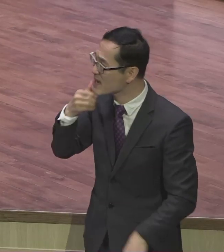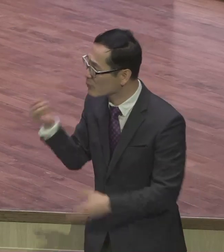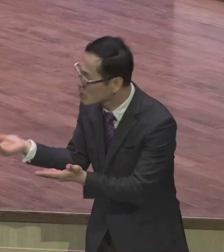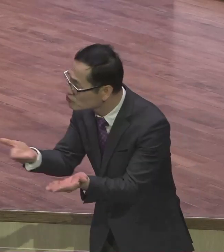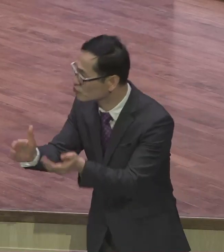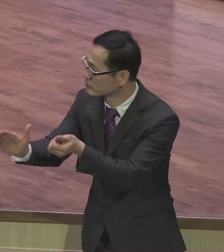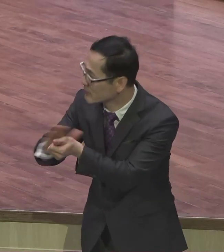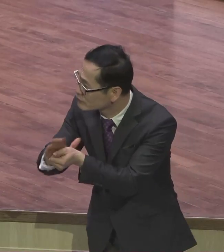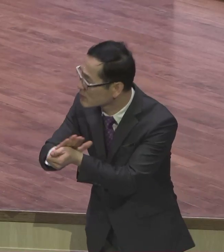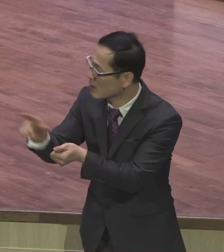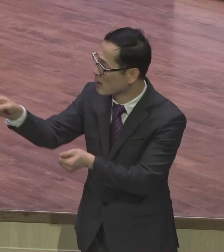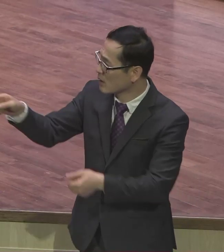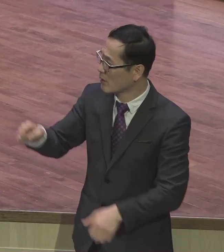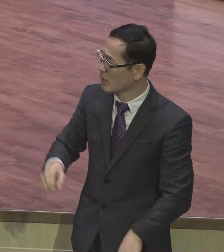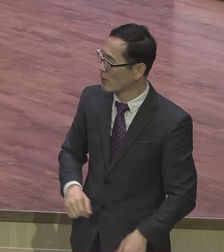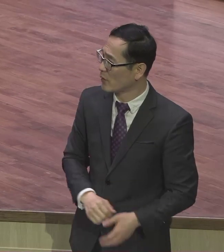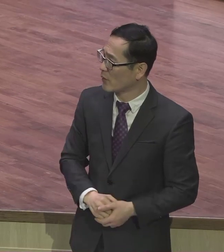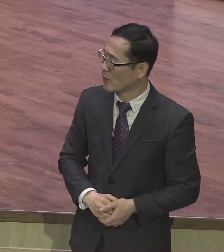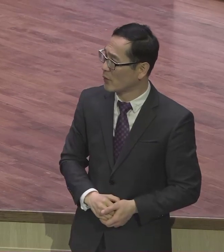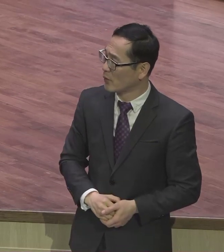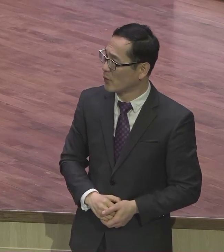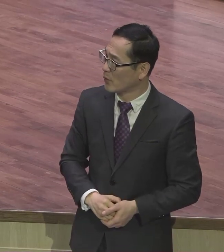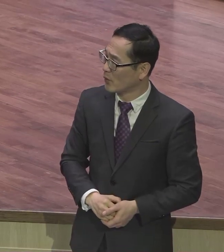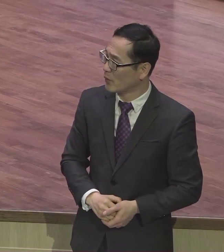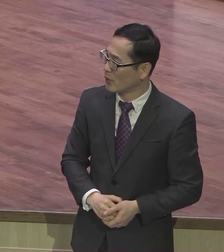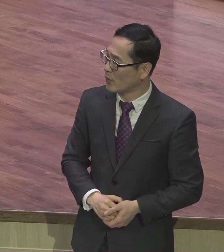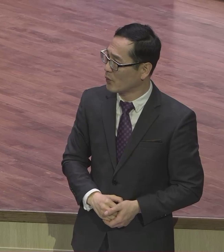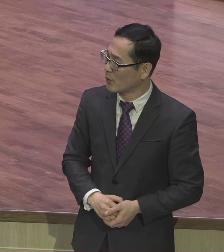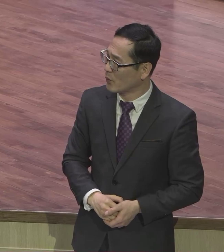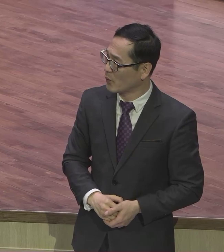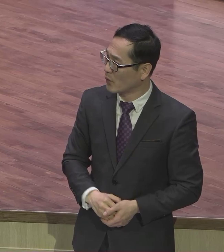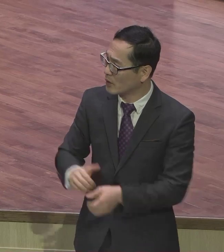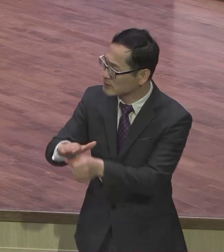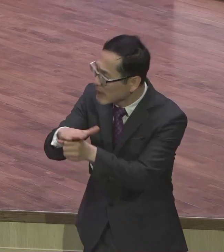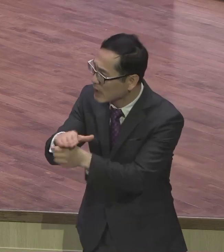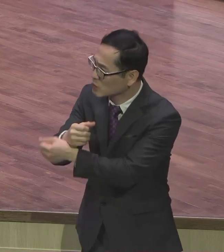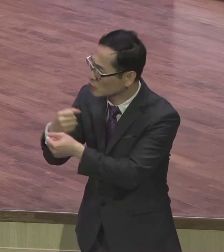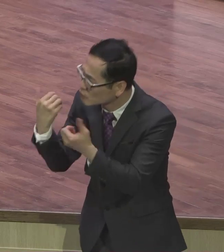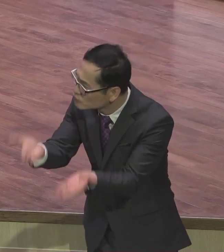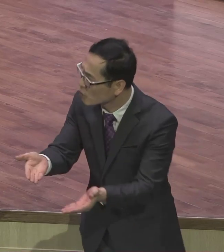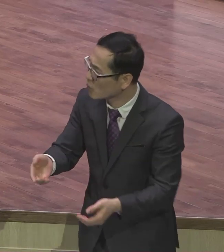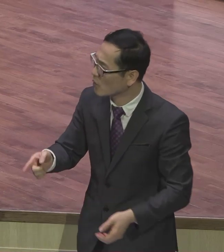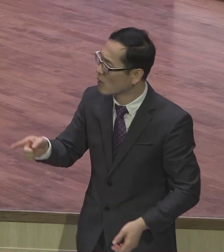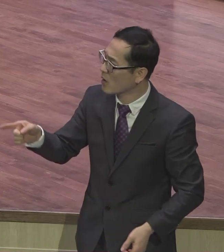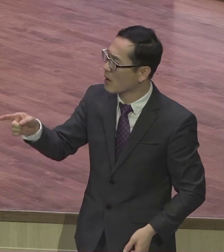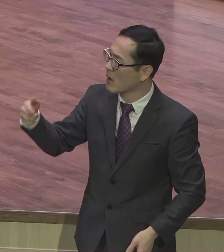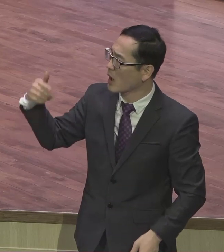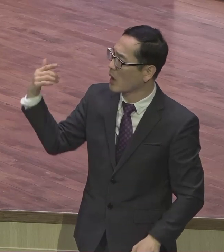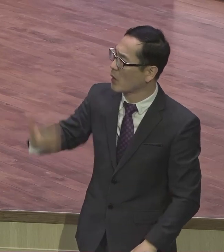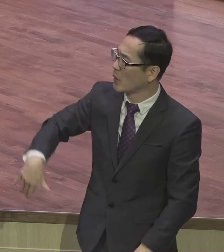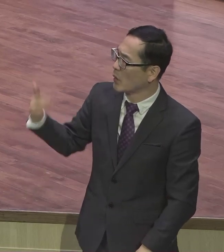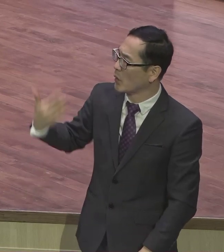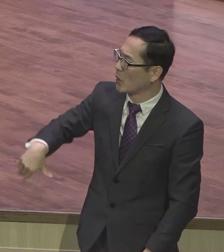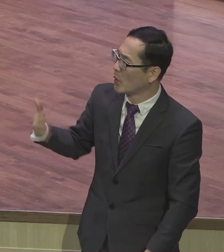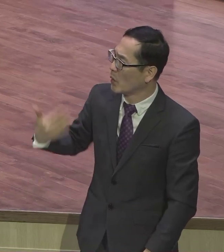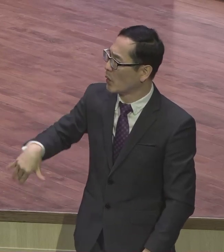베풀어주고 저렇게 정말 사랑해주고 용시해주니까 정말 다르구나 다른 사람 세상 사람도 다르네